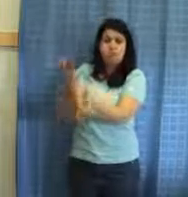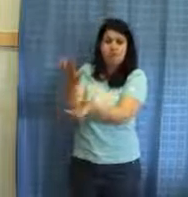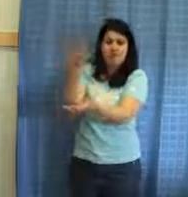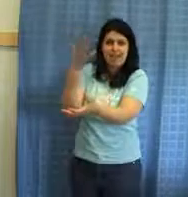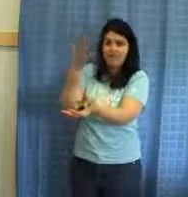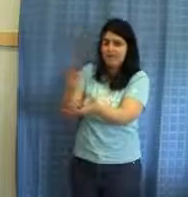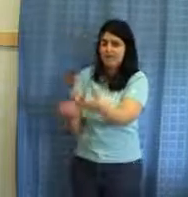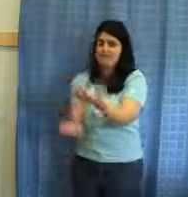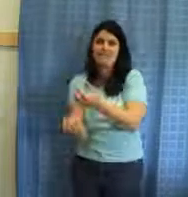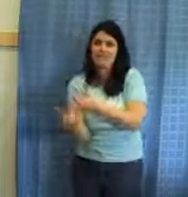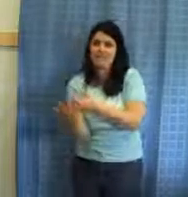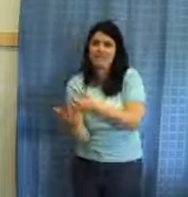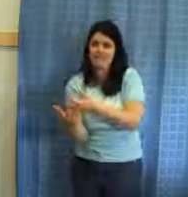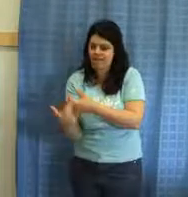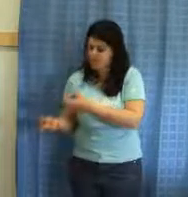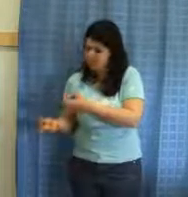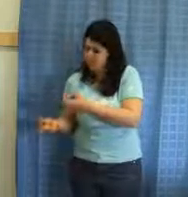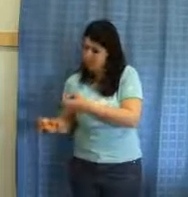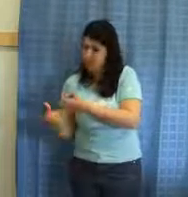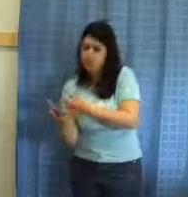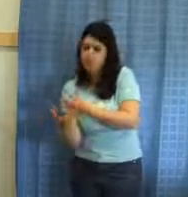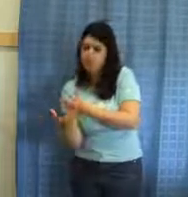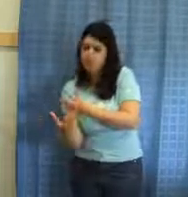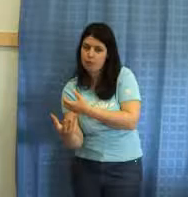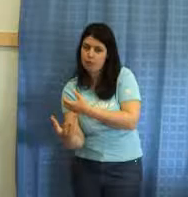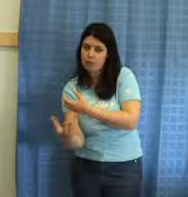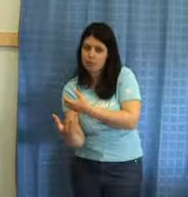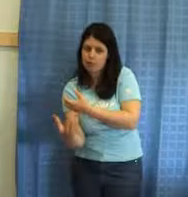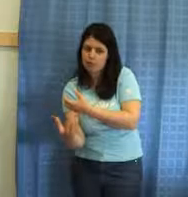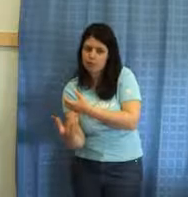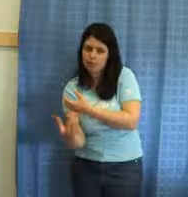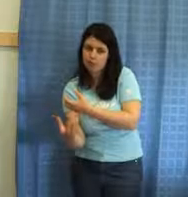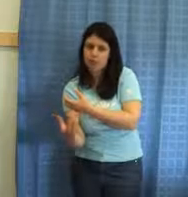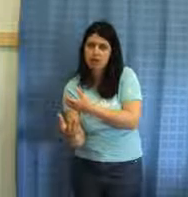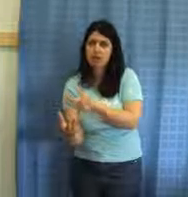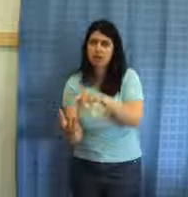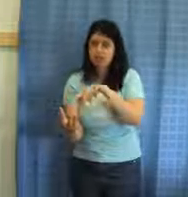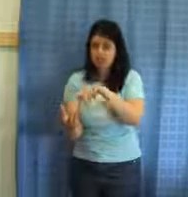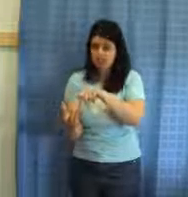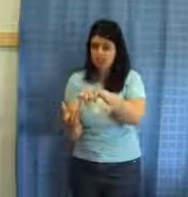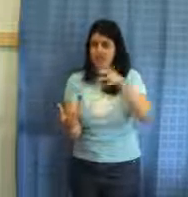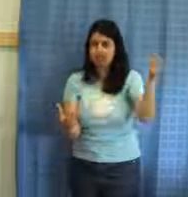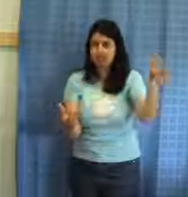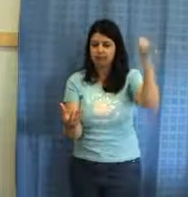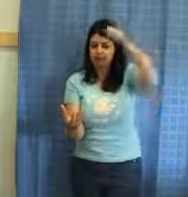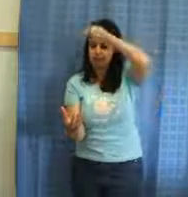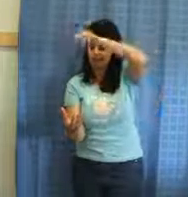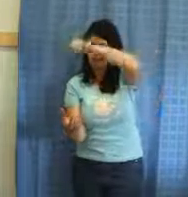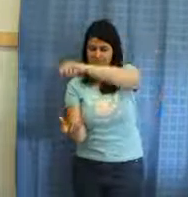e a pentola poterta lasciar bollire per circa